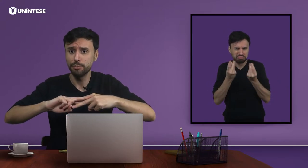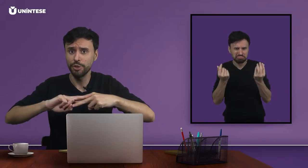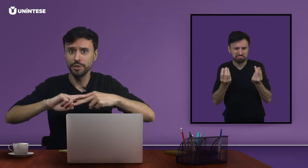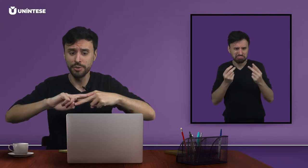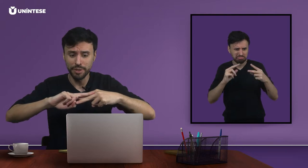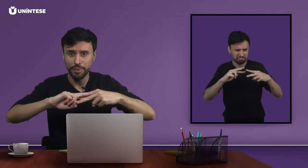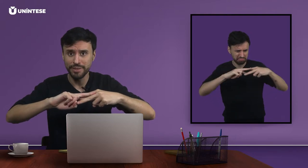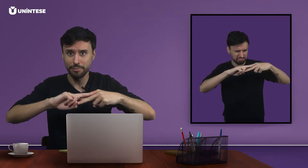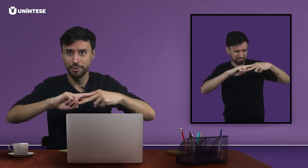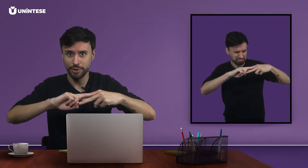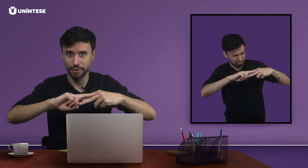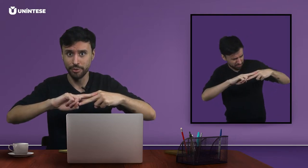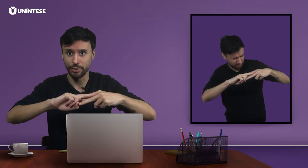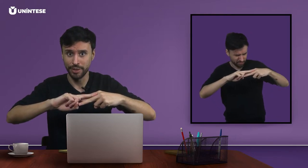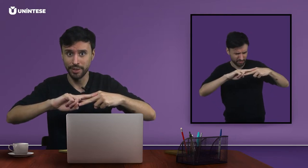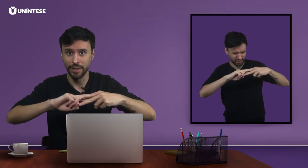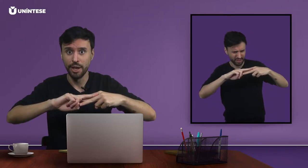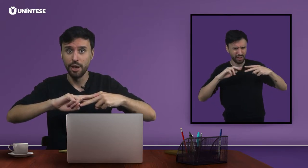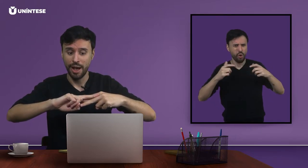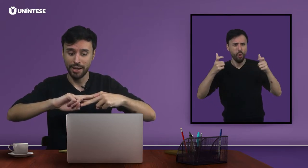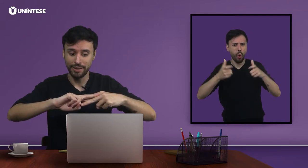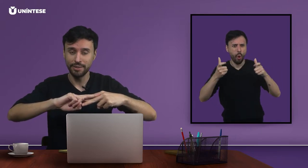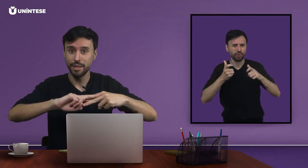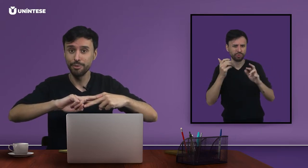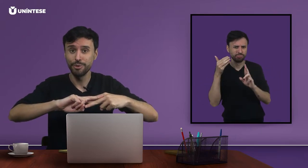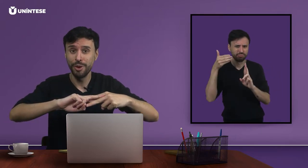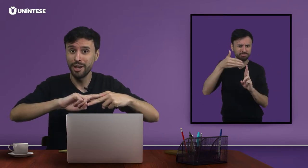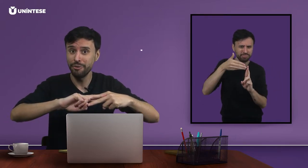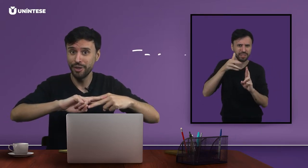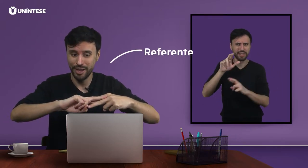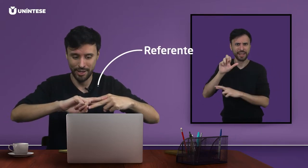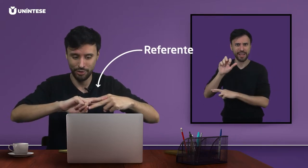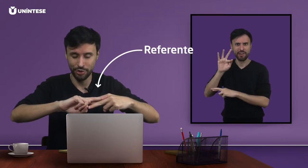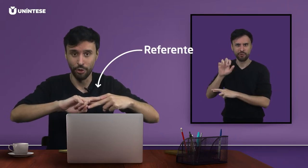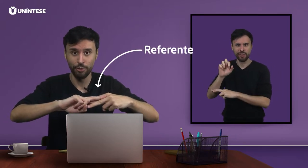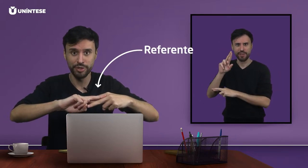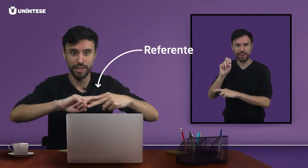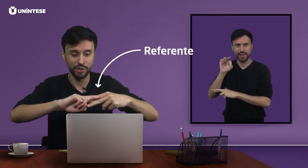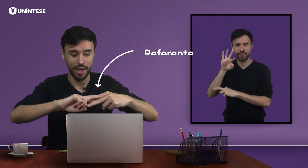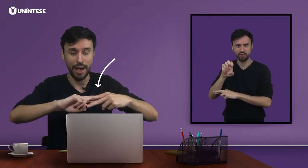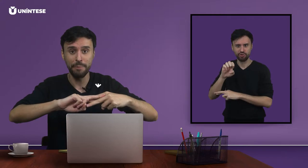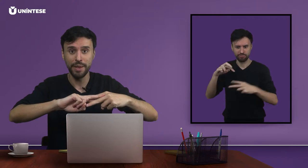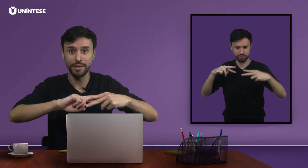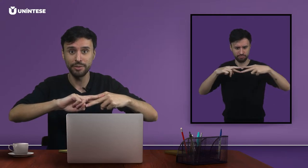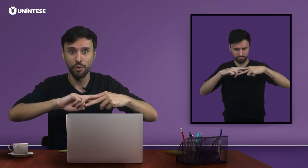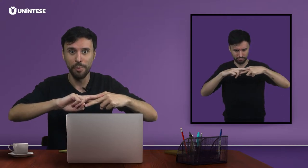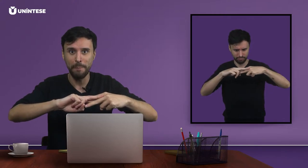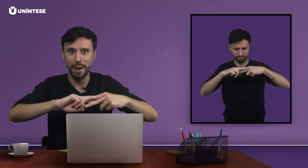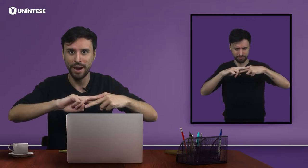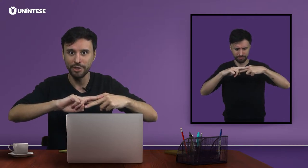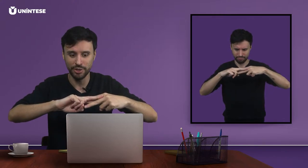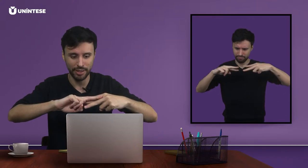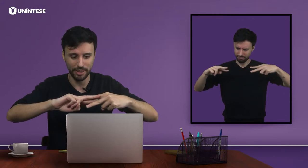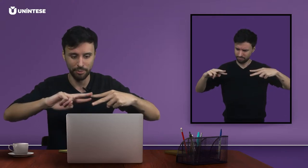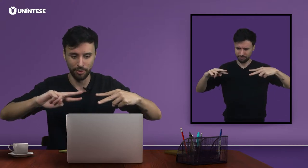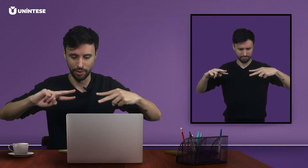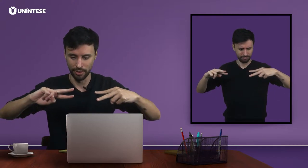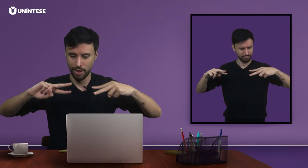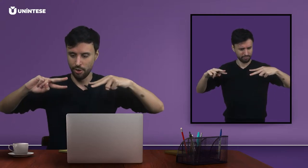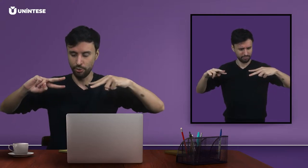pode não ser perceptível que aqui temos um referente, ou seja, apenas uma parte da carambola. Ou